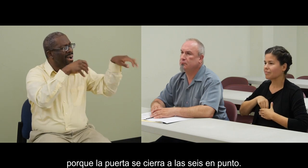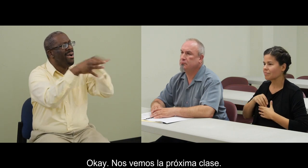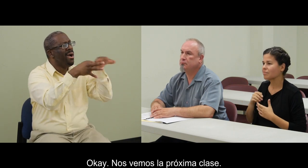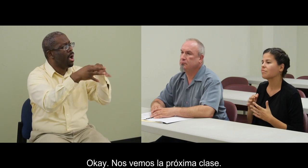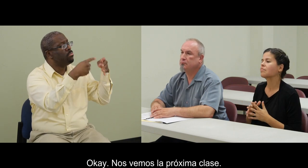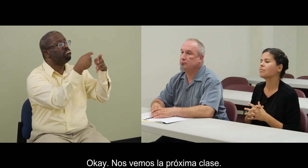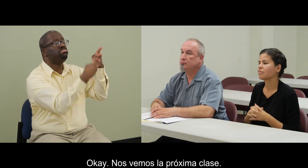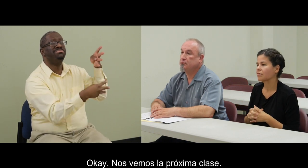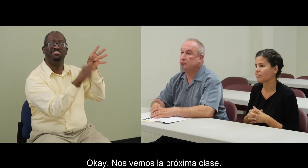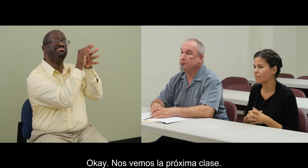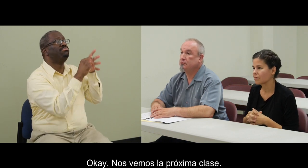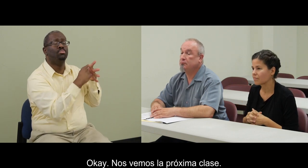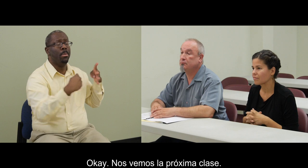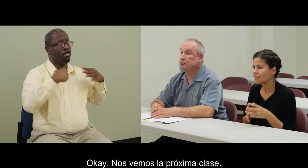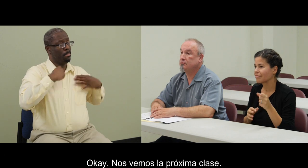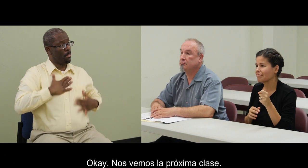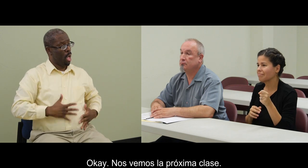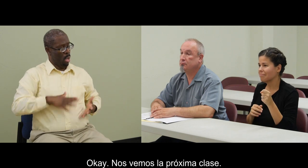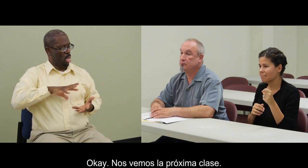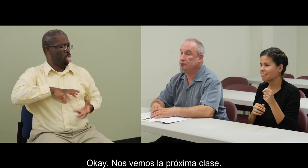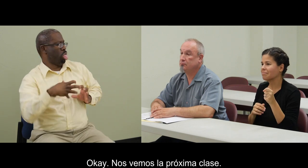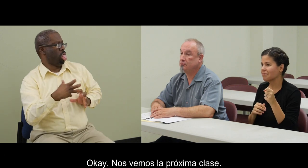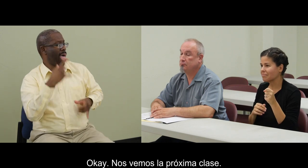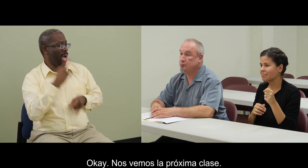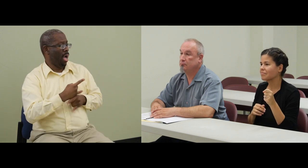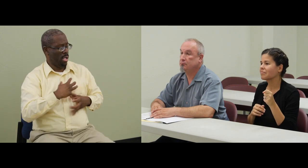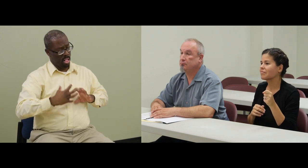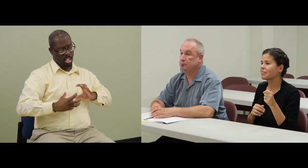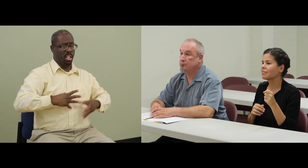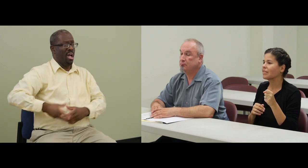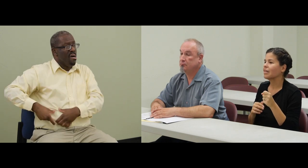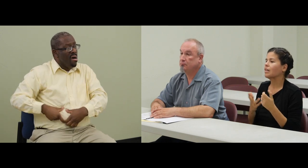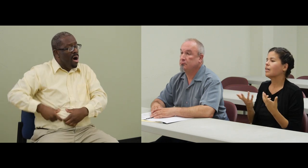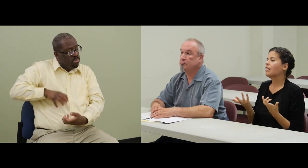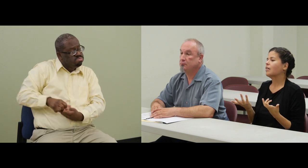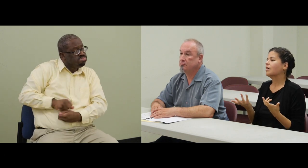seis en punto. ¿Ok? Nos vemos la próxima clase.